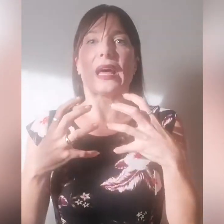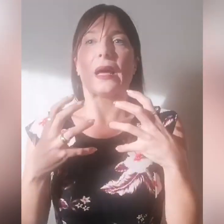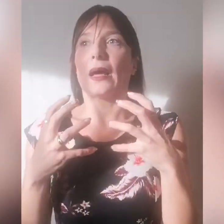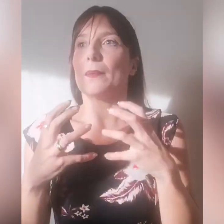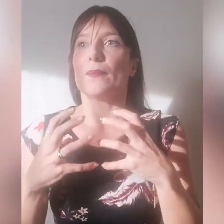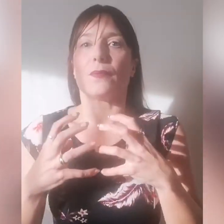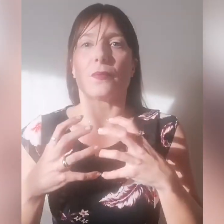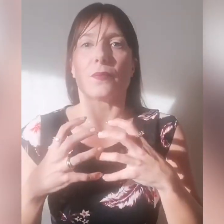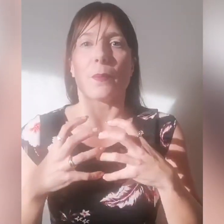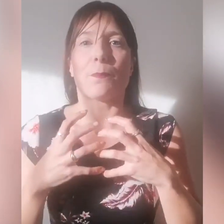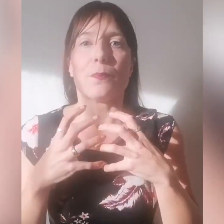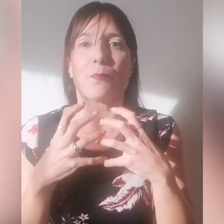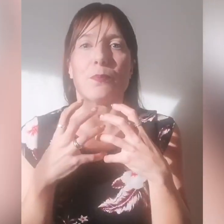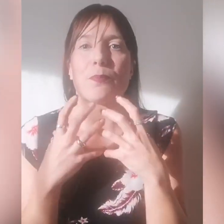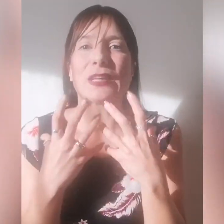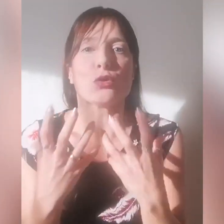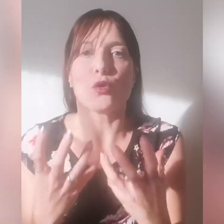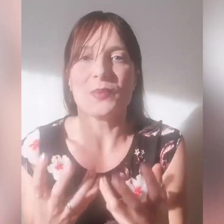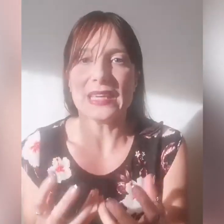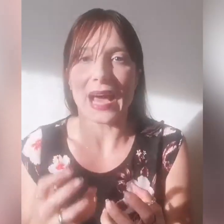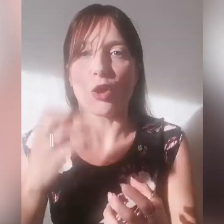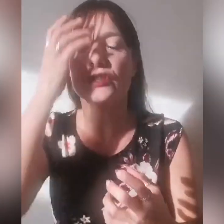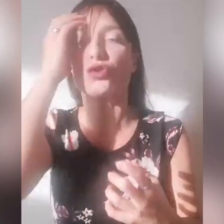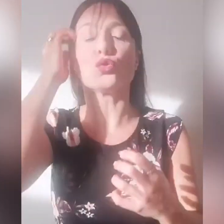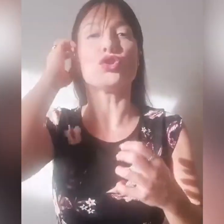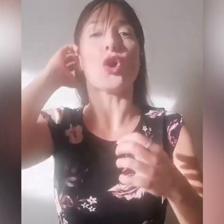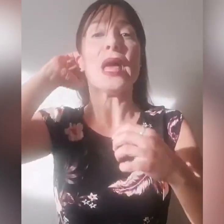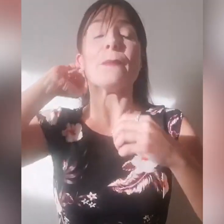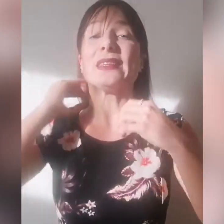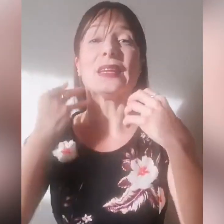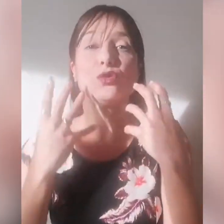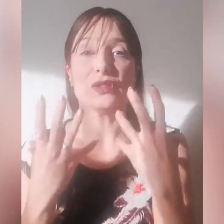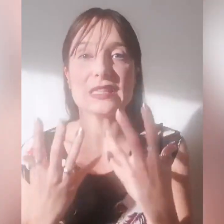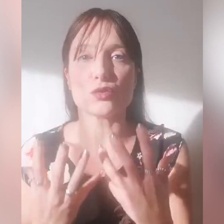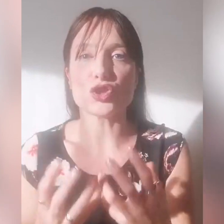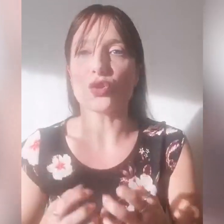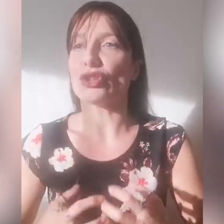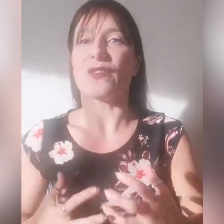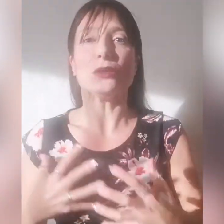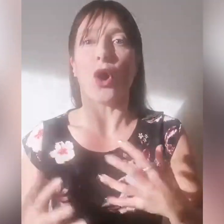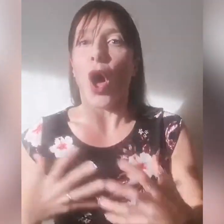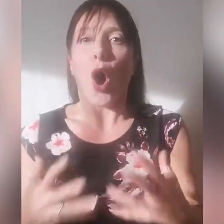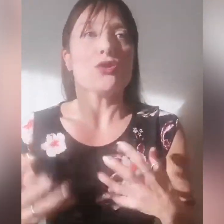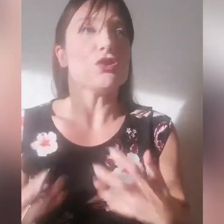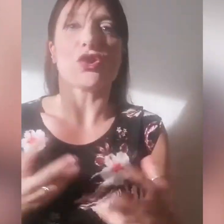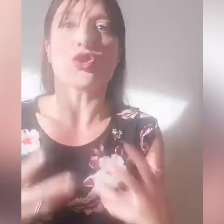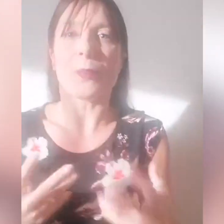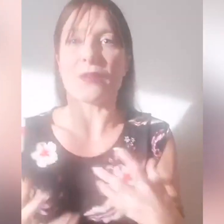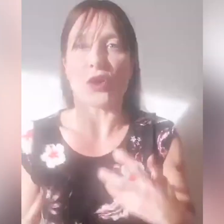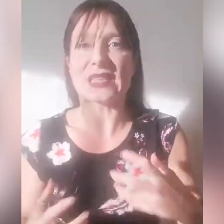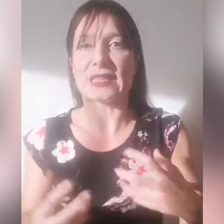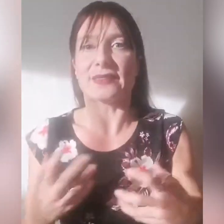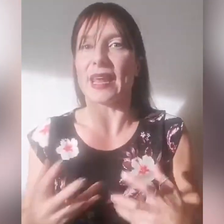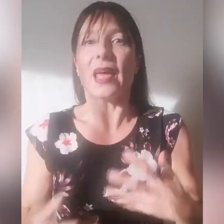patofobia,'ho vissuto mettendo in discussione, dovendo ogni giorno per forza sentire